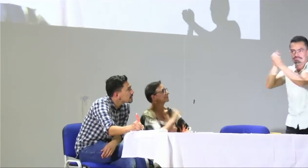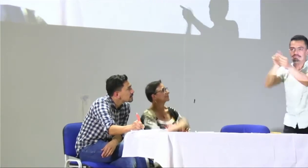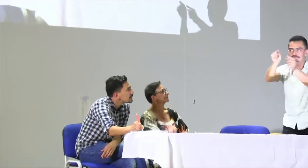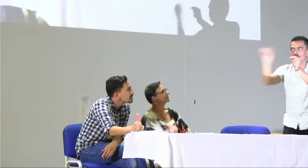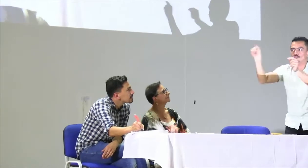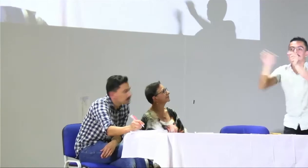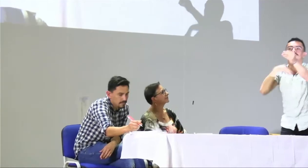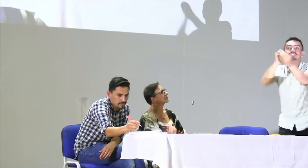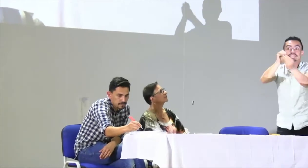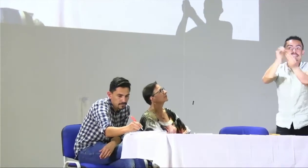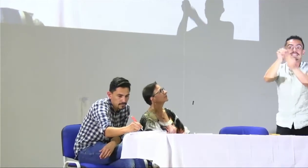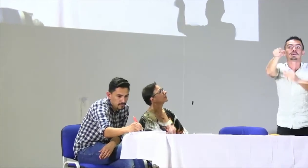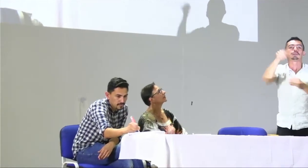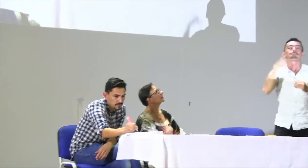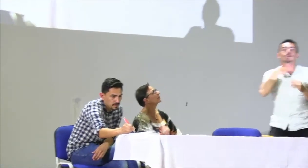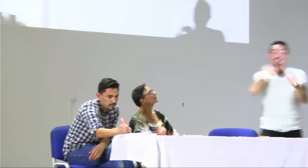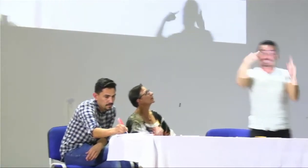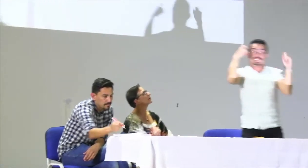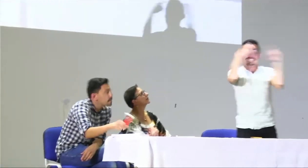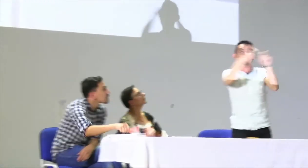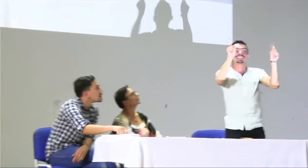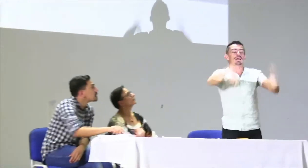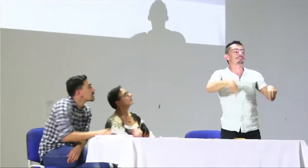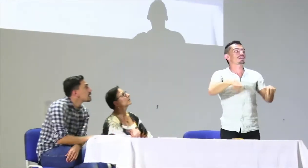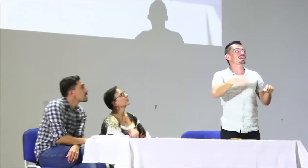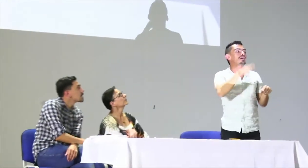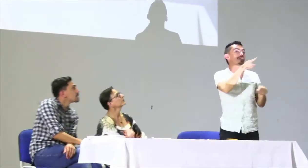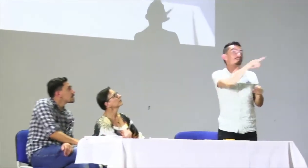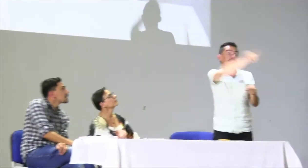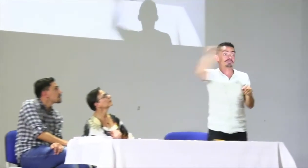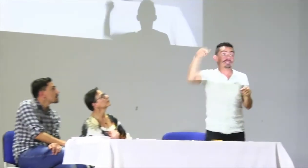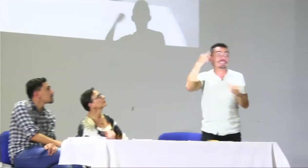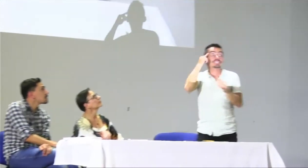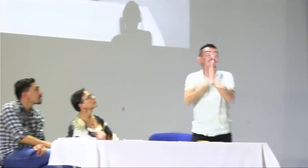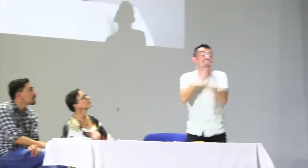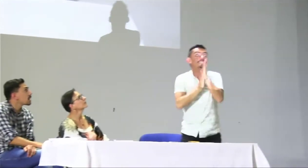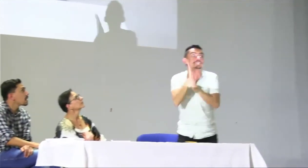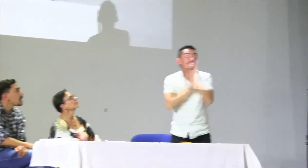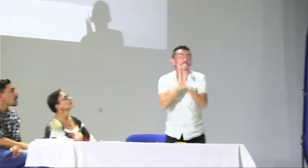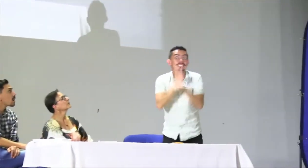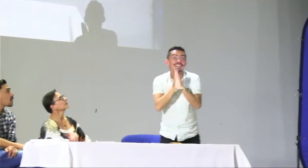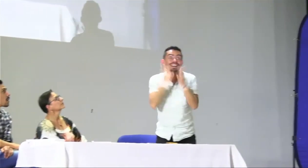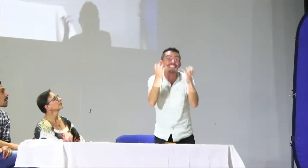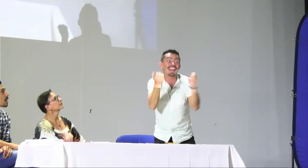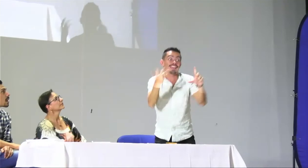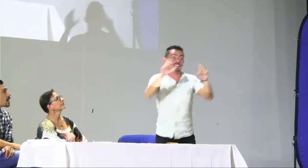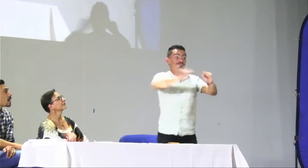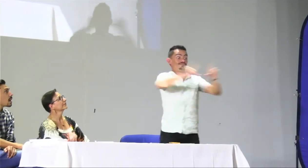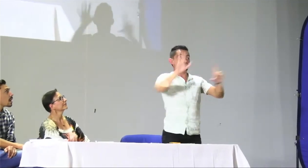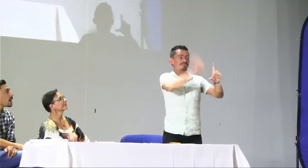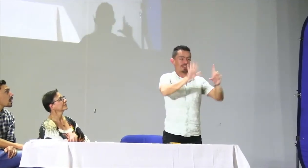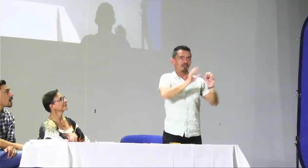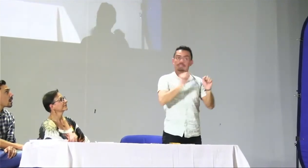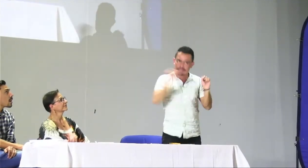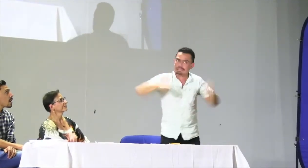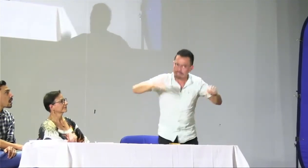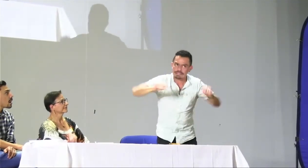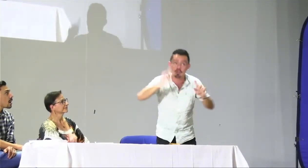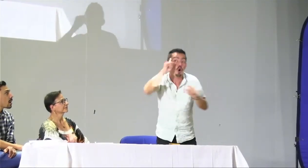estoy de acuerdo con algunas de las consideraciones que ustedes mencionan y por supuesto con aquellos deseos que tenemos todos de que